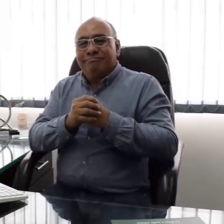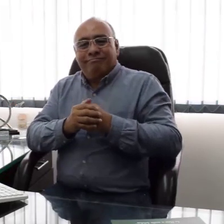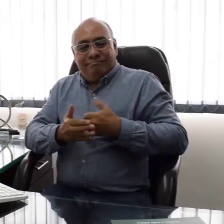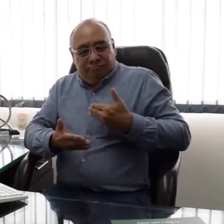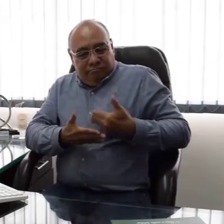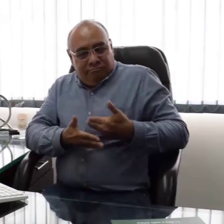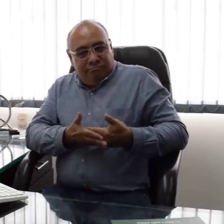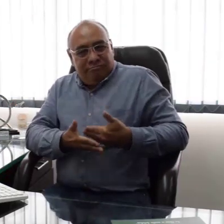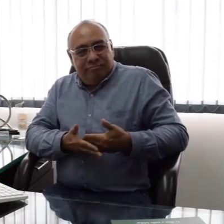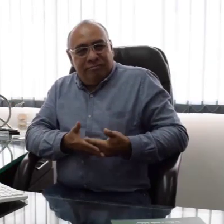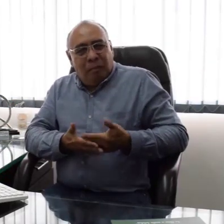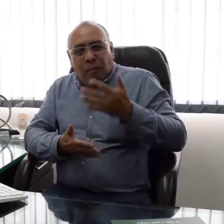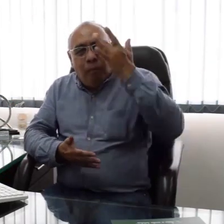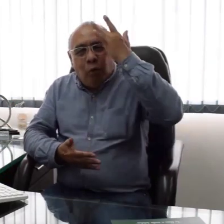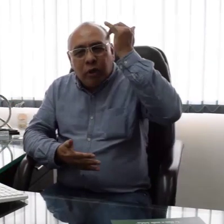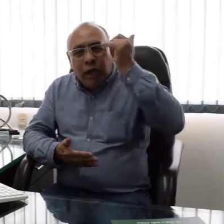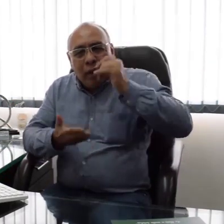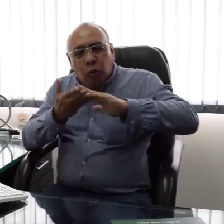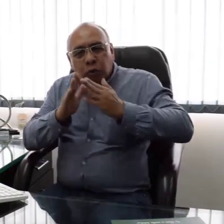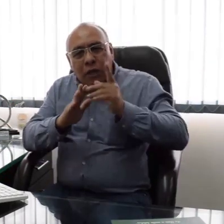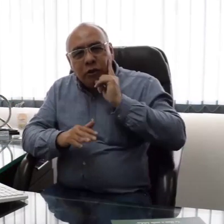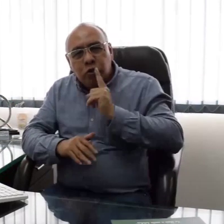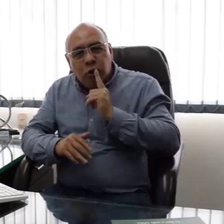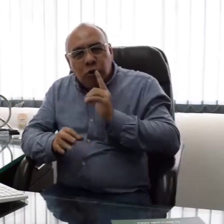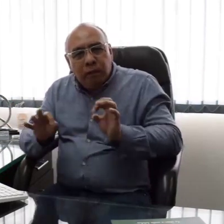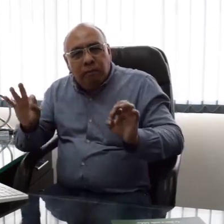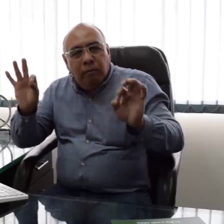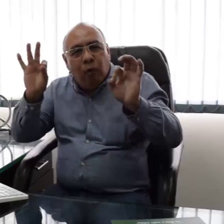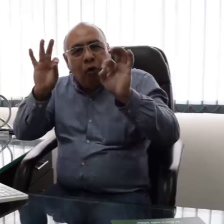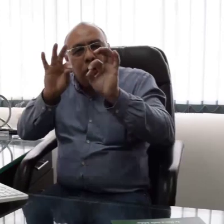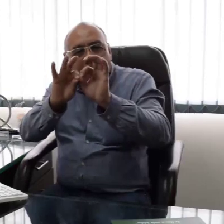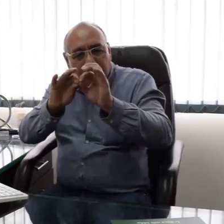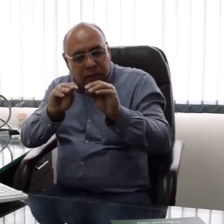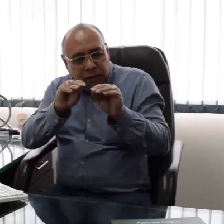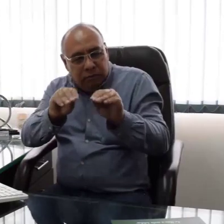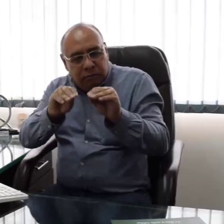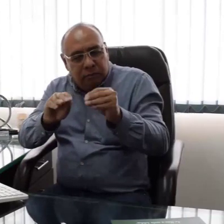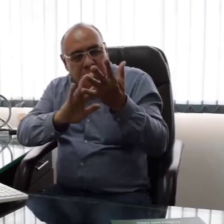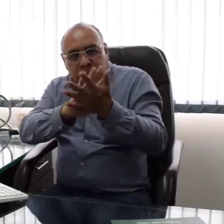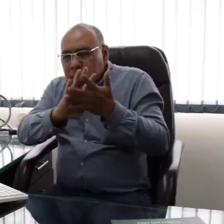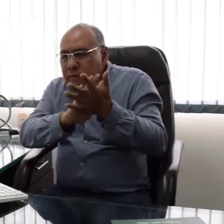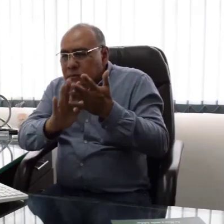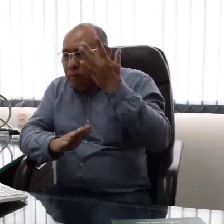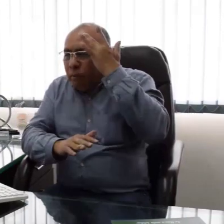por qué para la comunidad sorda es tan importante la enseñanza de la lengua de señas.